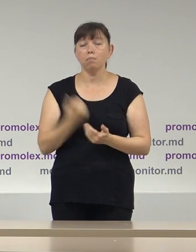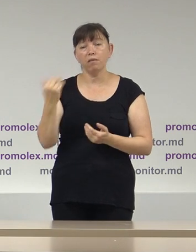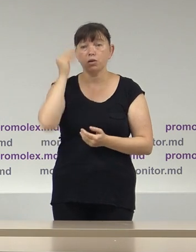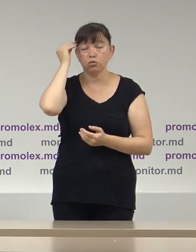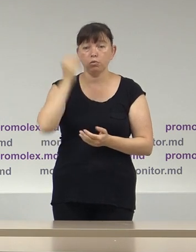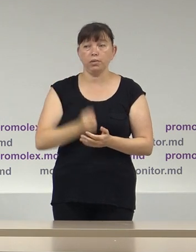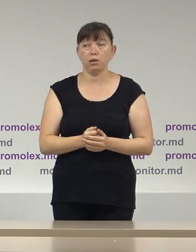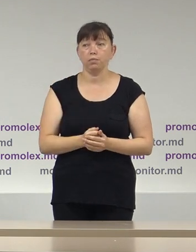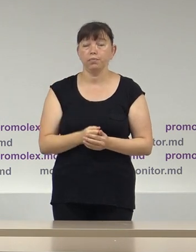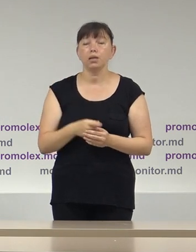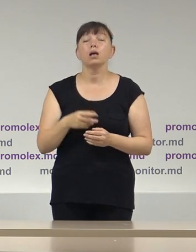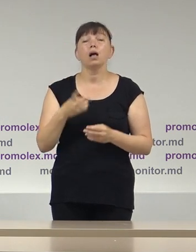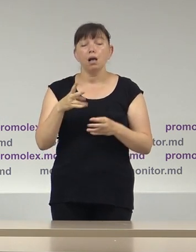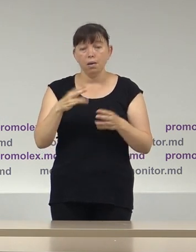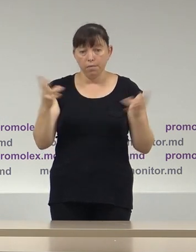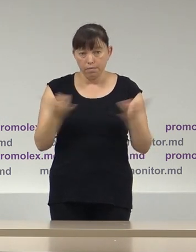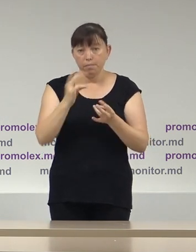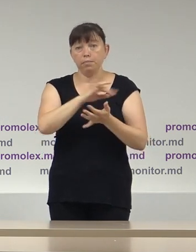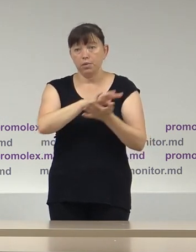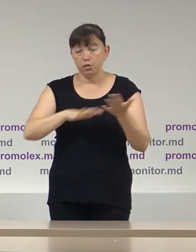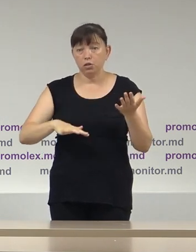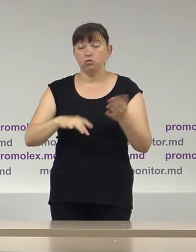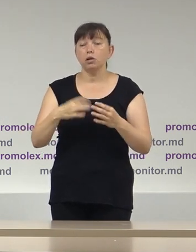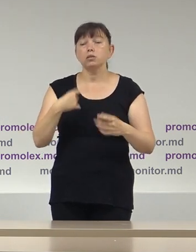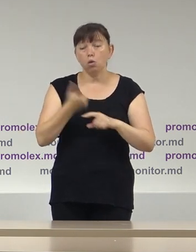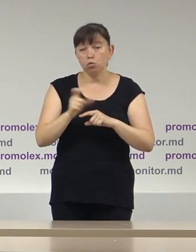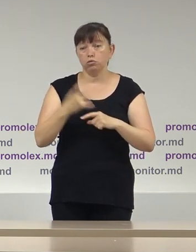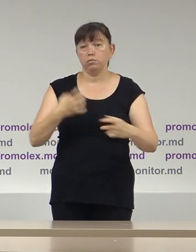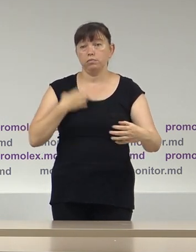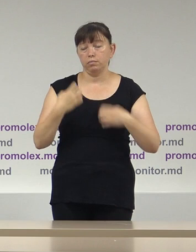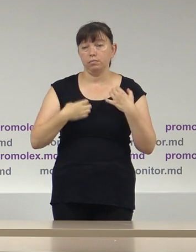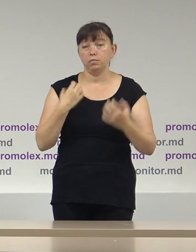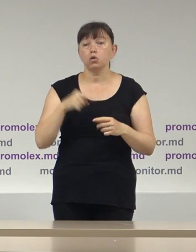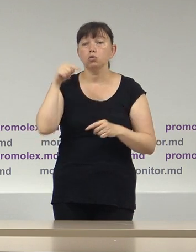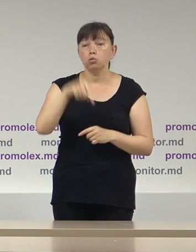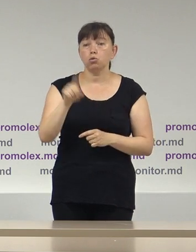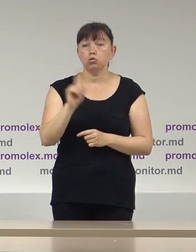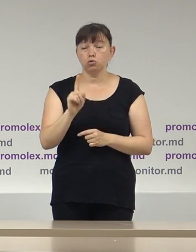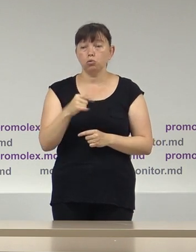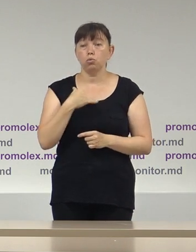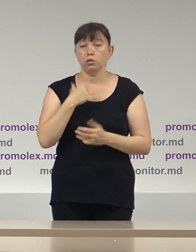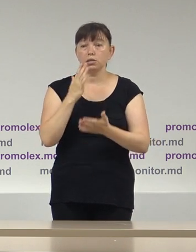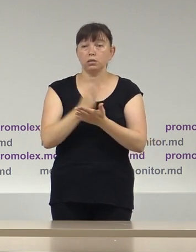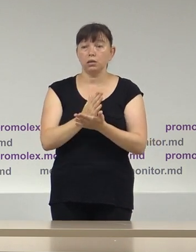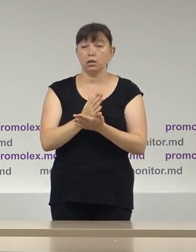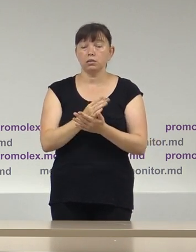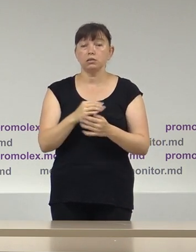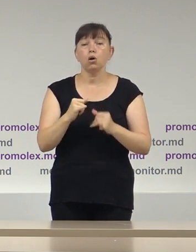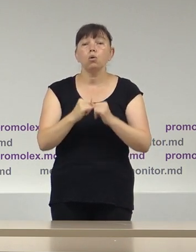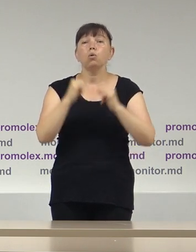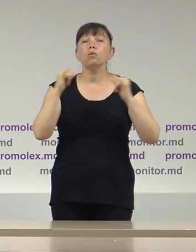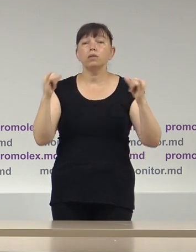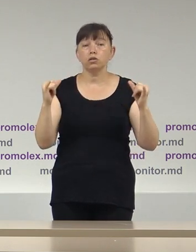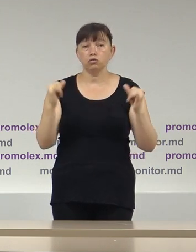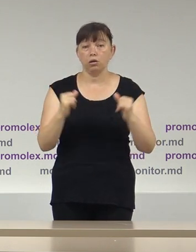Deci, rămân a fi în continuare îngrijorătoare faptul că avem o creștere,